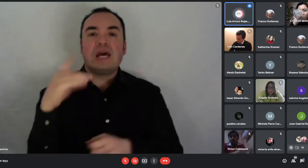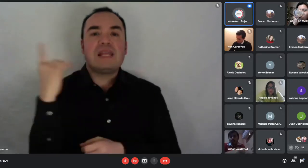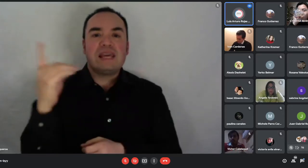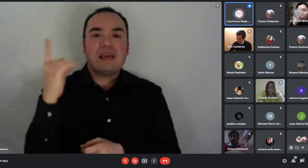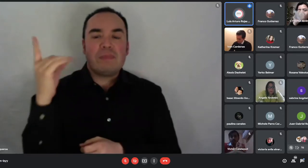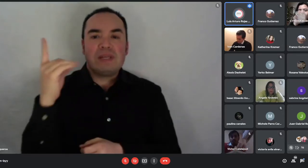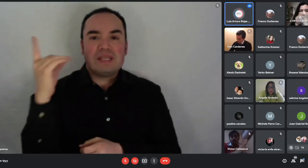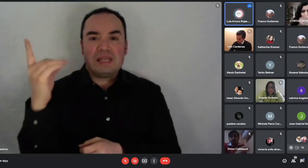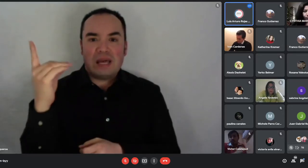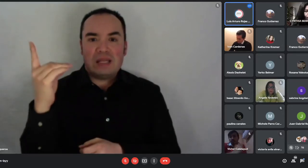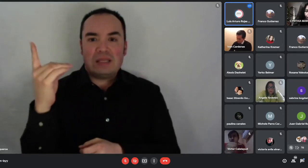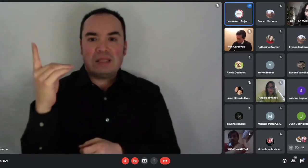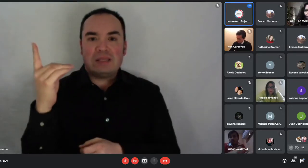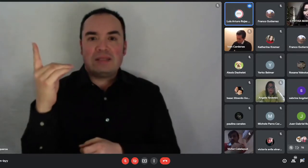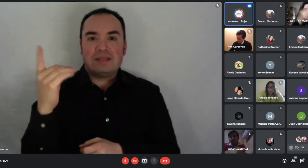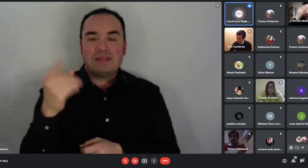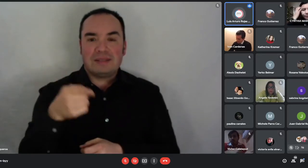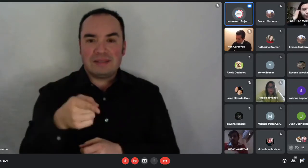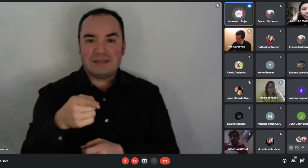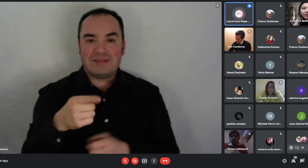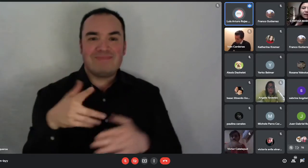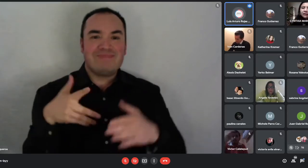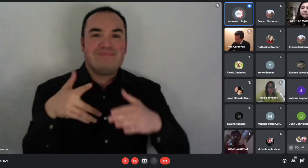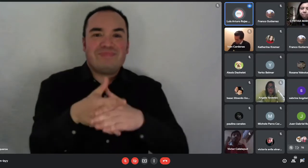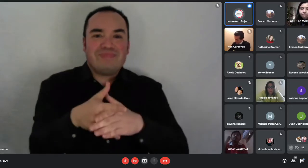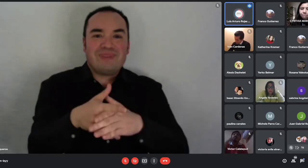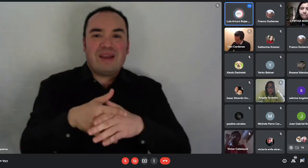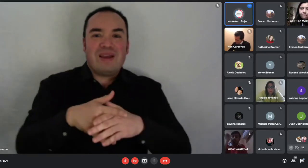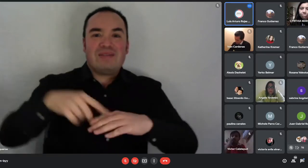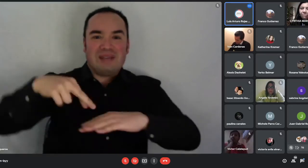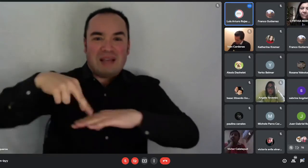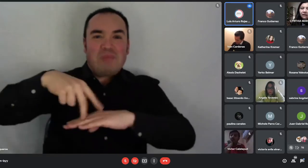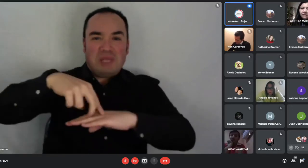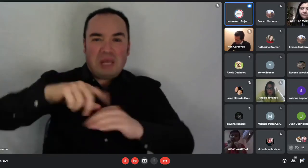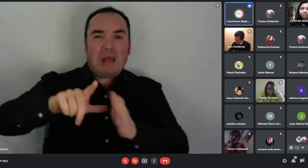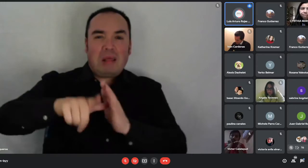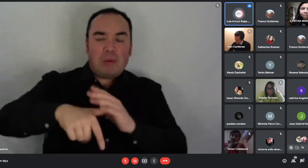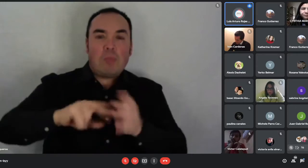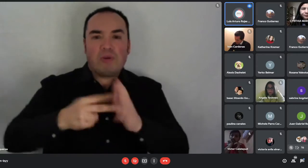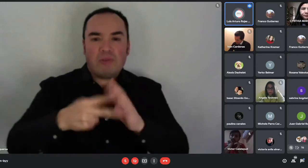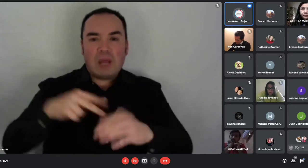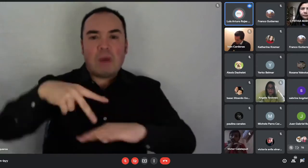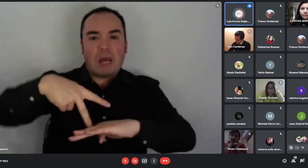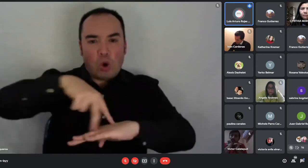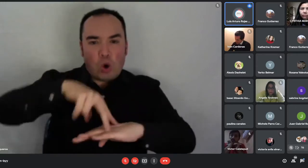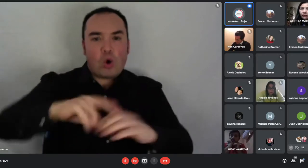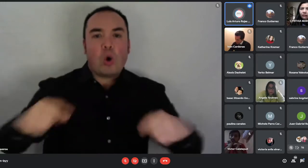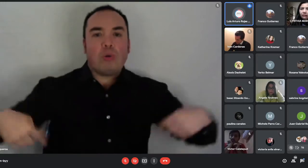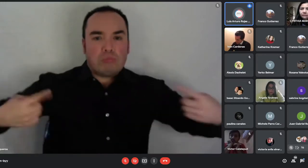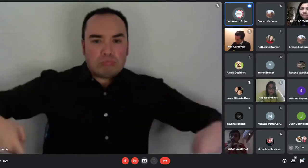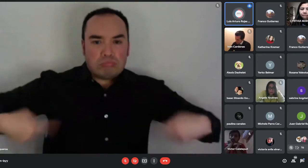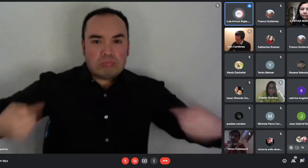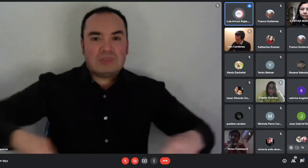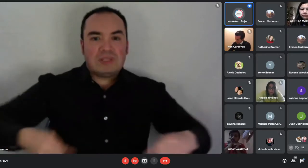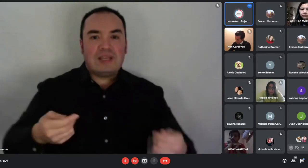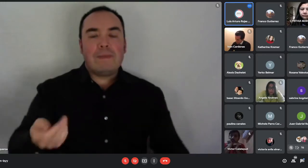movilidad reducida, en ese caso se aumentan 80 unidades de fomento, las cuales van a tener por objetivo